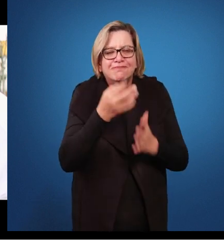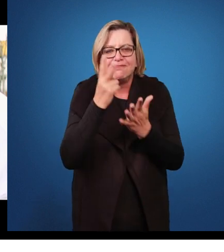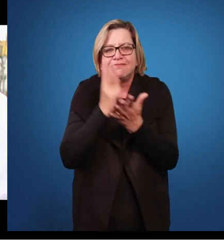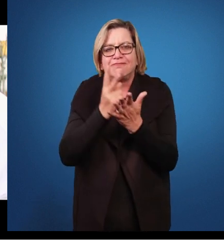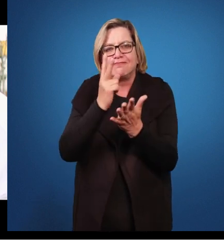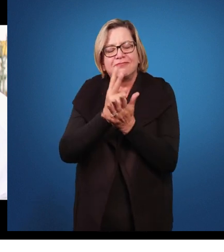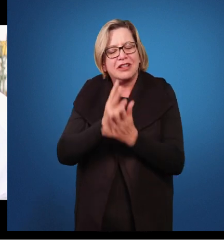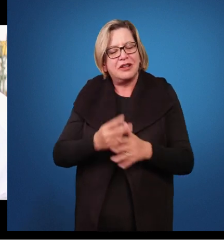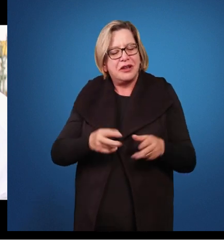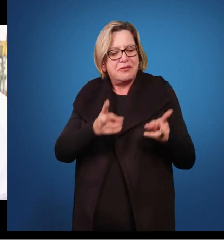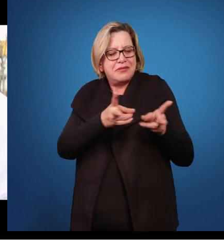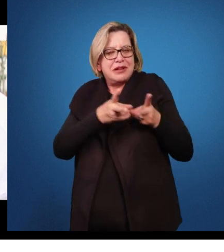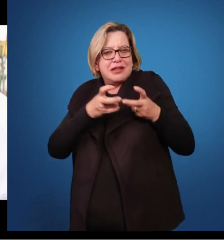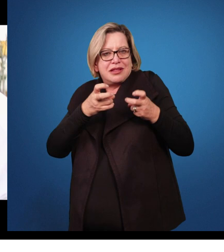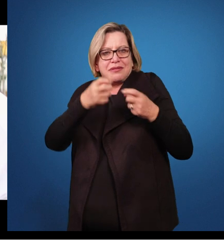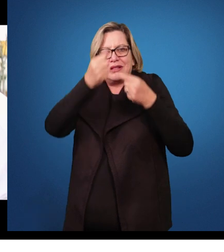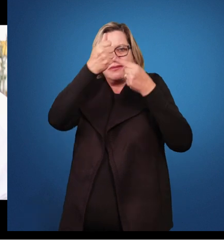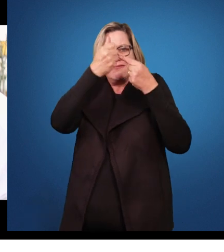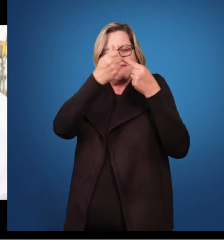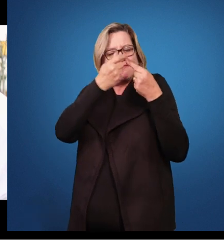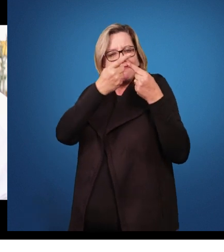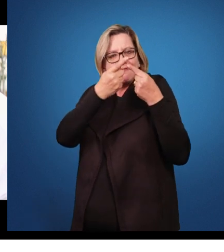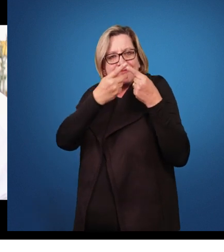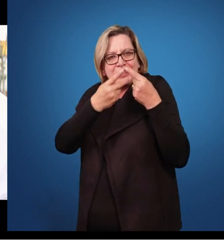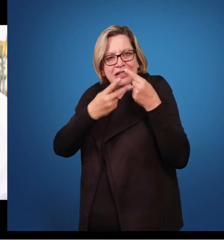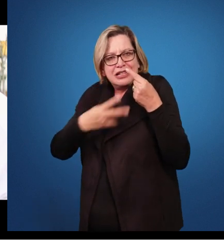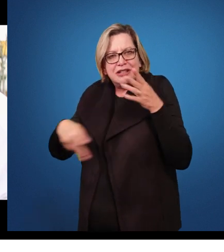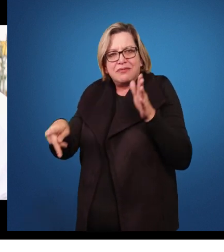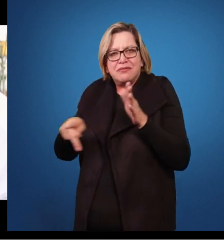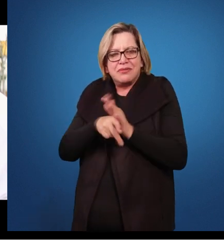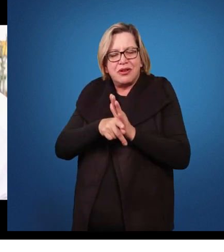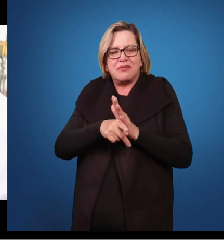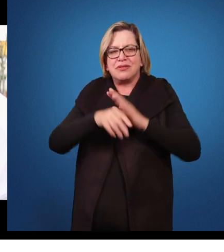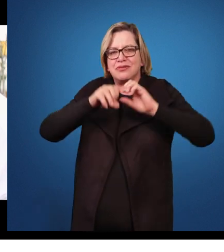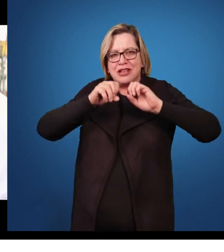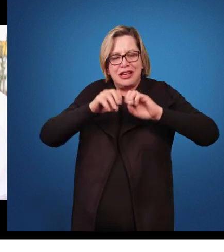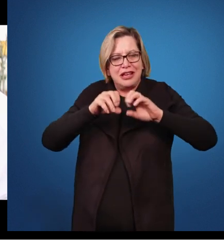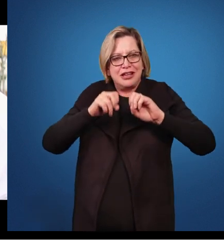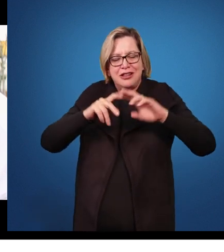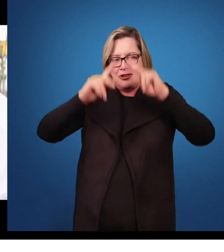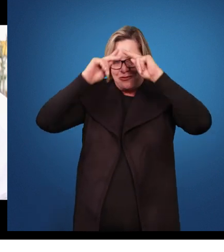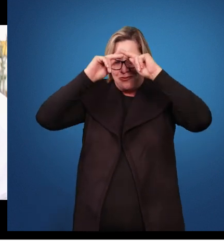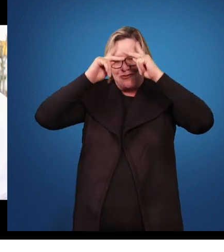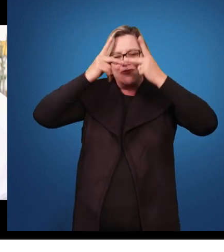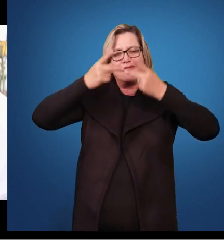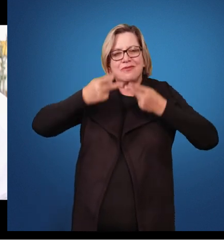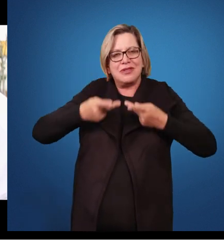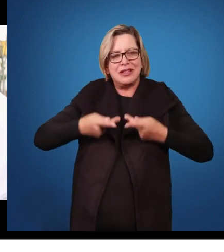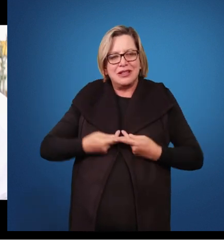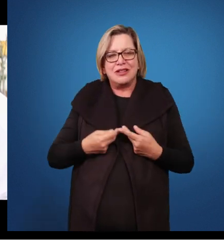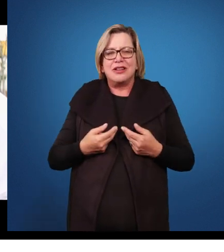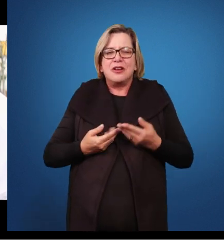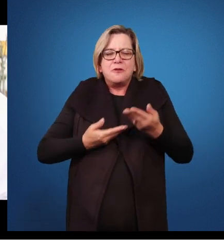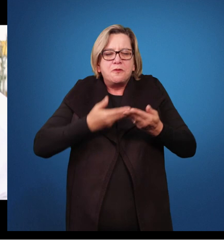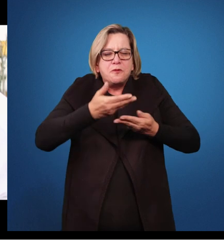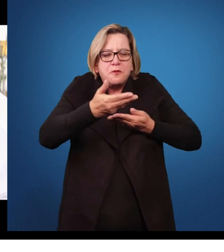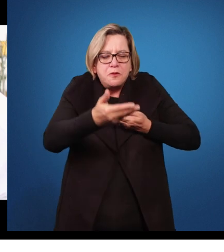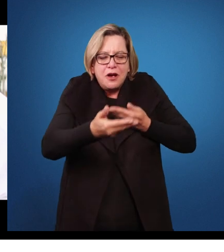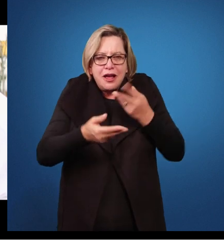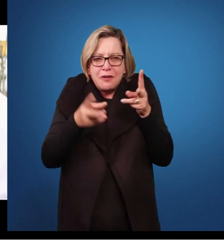caracterização, assim, de educação, enquanto humanidade, né? Então, fazer uma escuta, de repente, perceber se ele precisa de algum